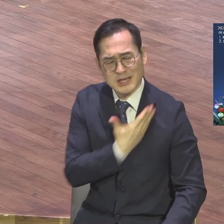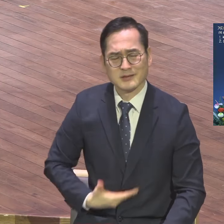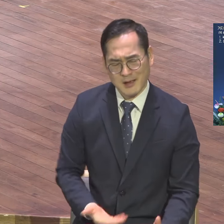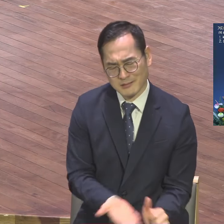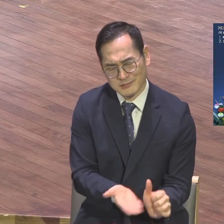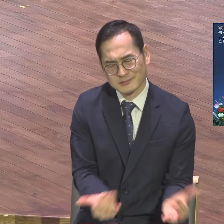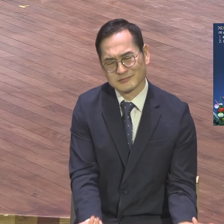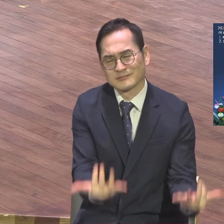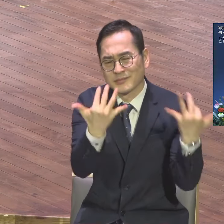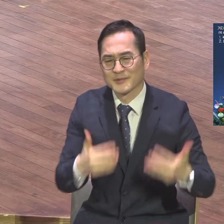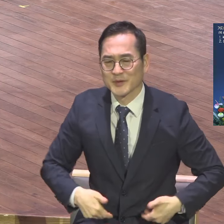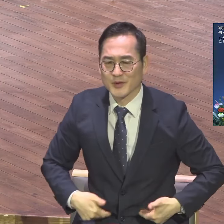그거 없으면 좀 반성해야 돼요.